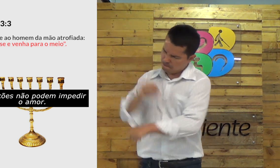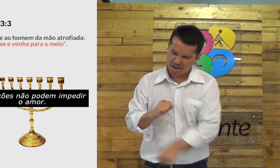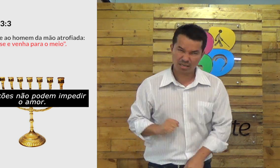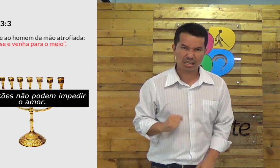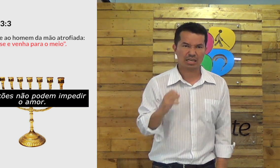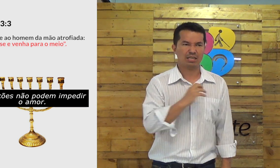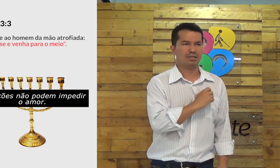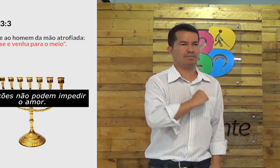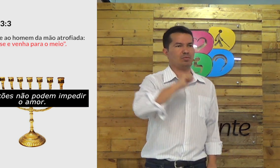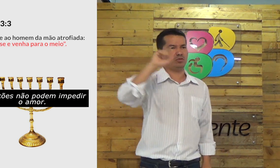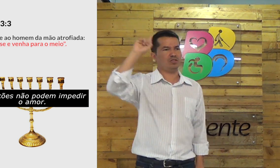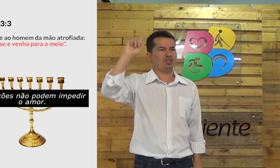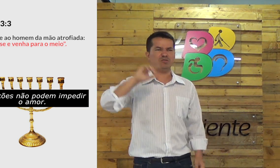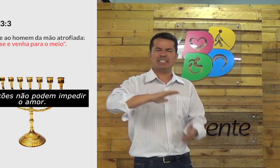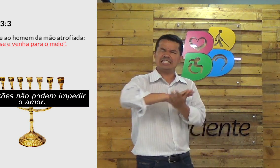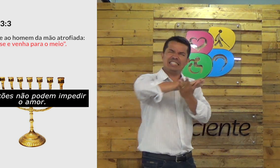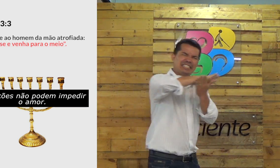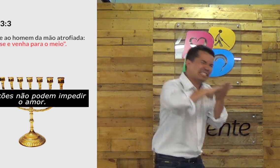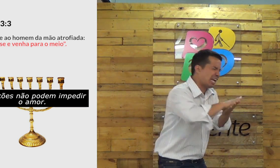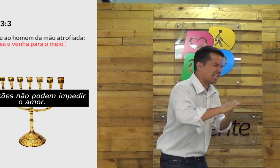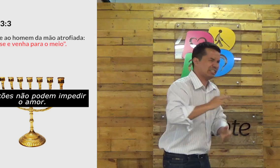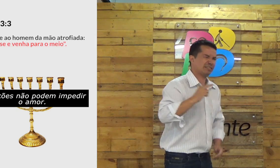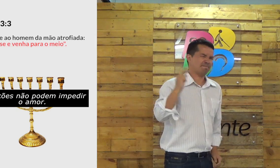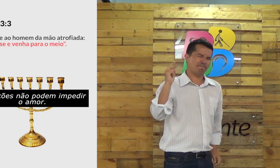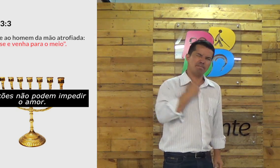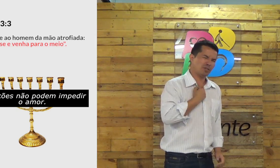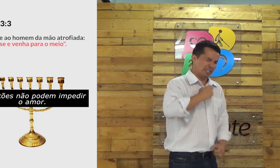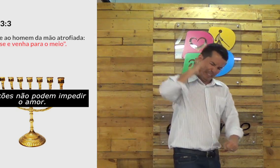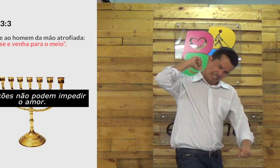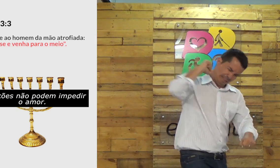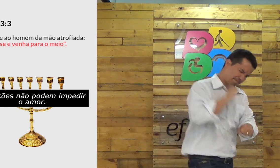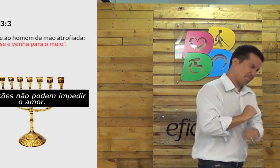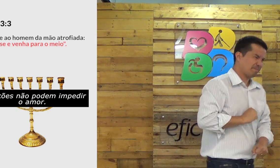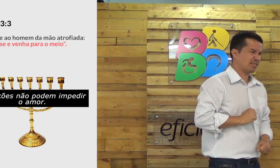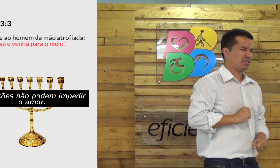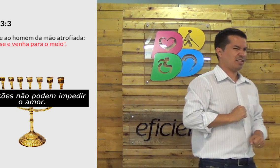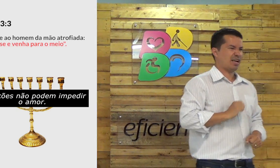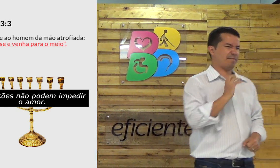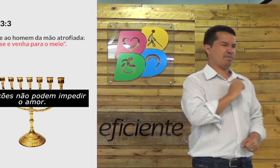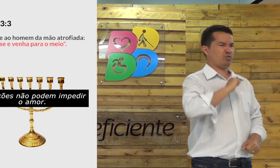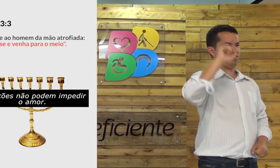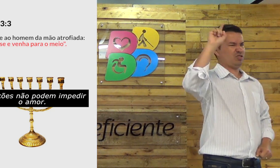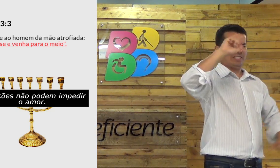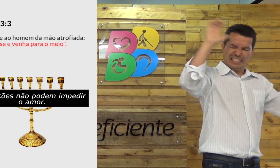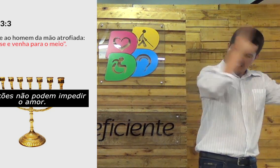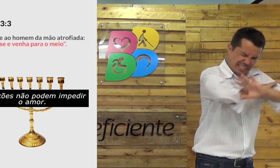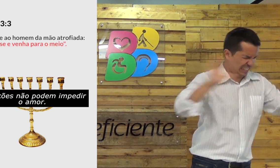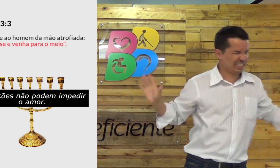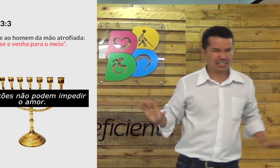não pode nada na verdade pode parar esse amor de Deus nada